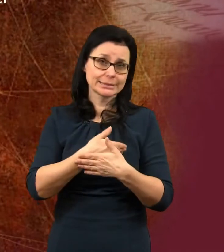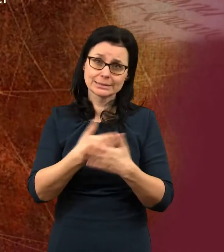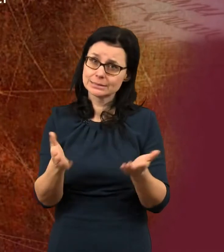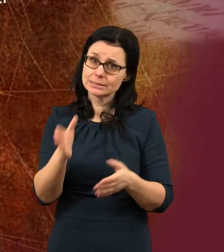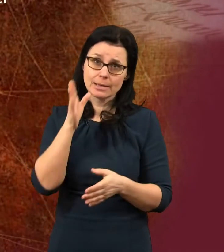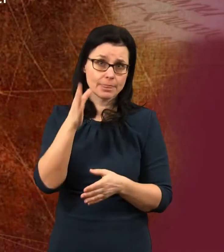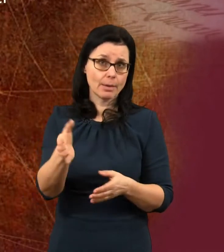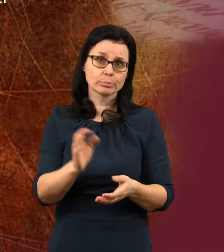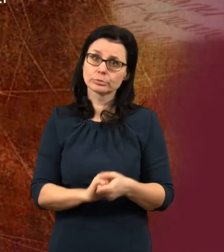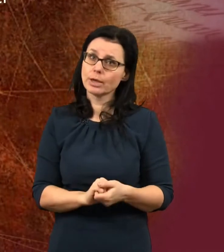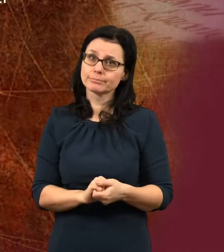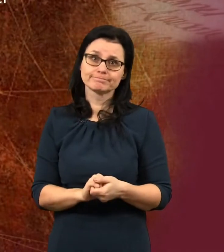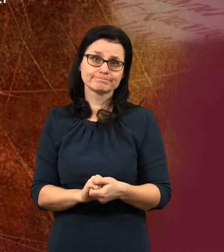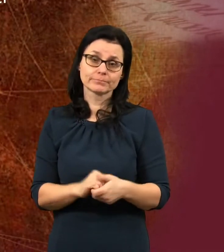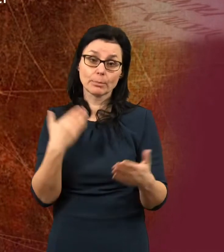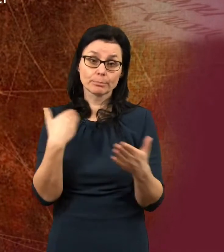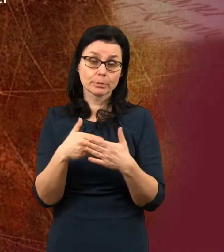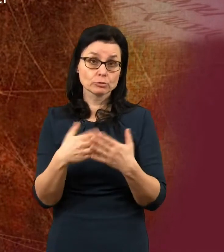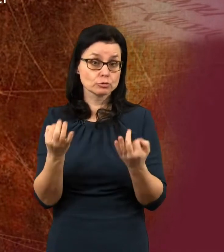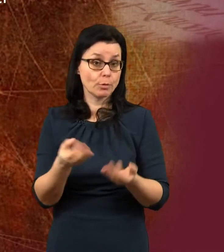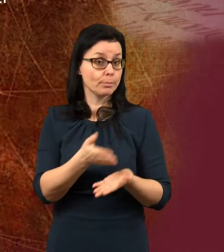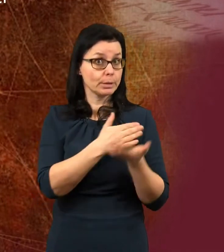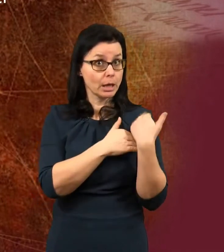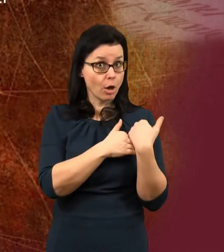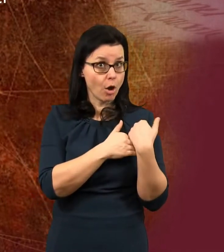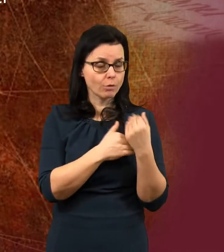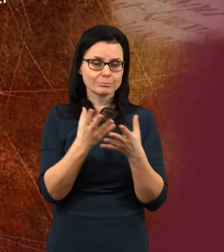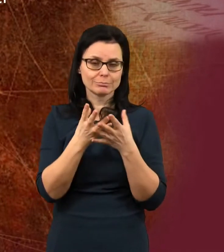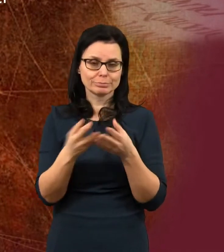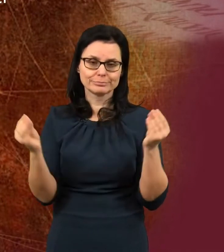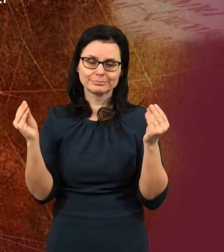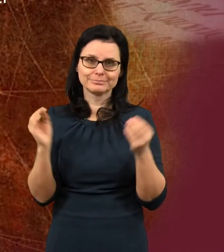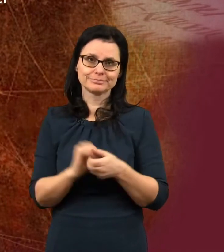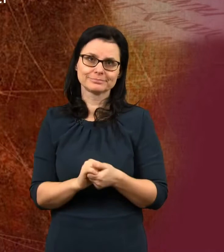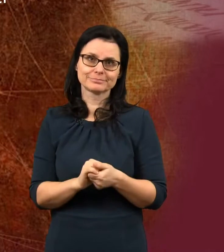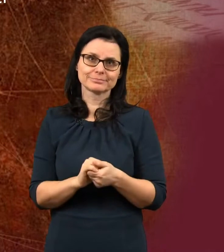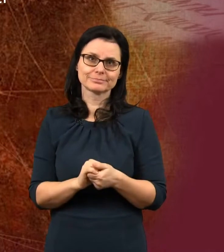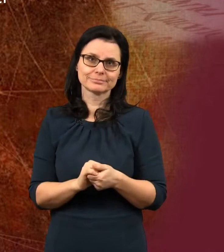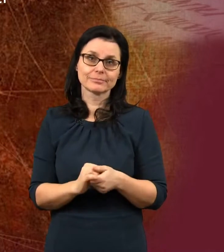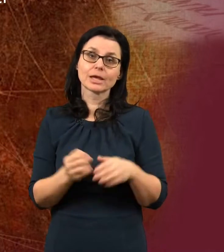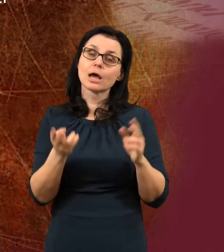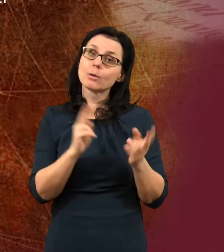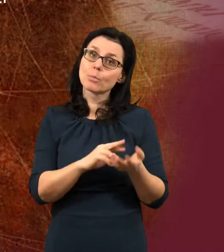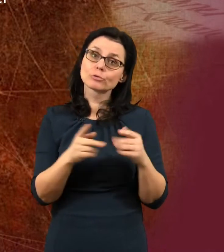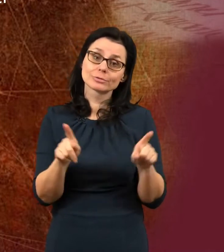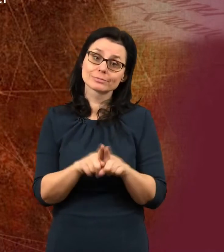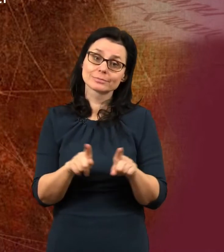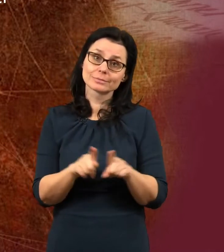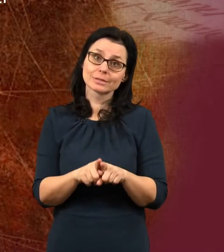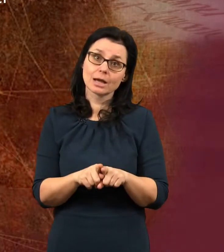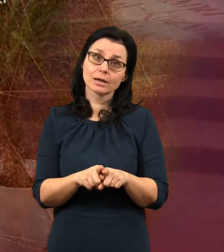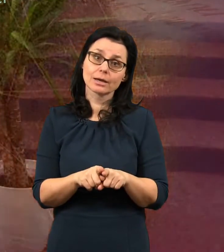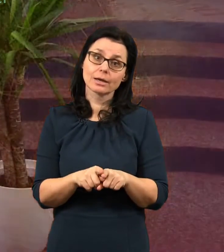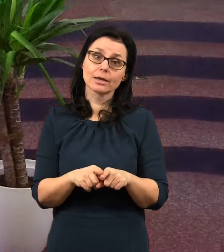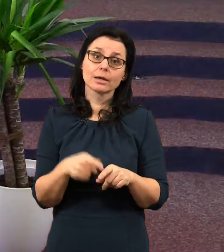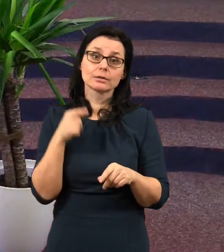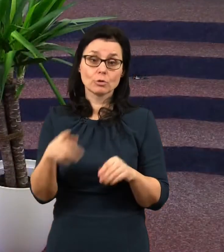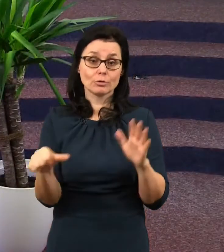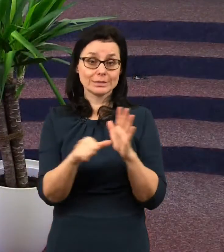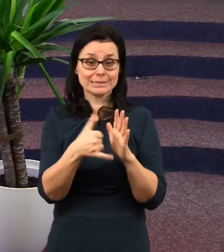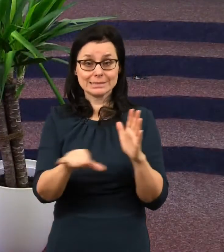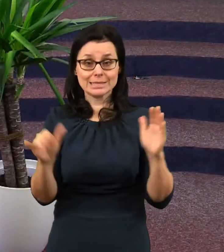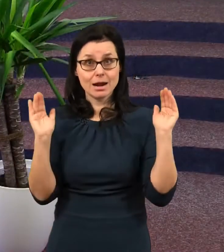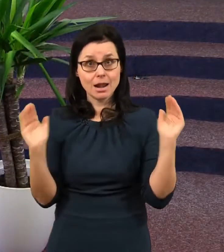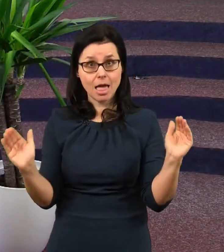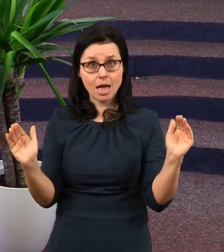nebude, neboť co bylo, pominulo. Možná, že i při tom samotném miléniu si